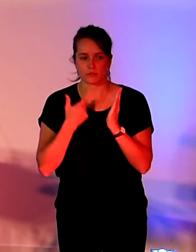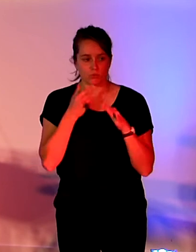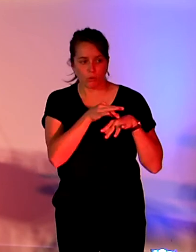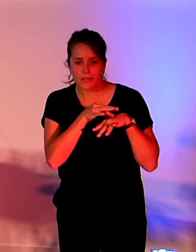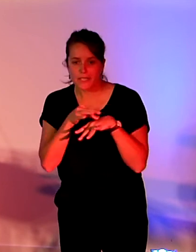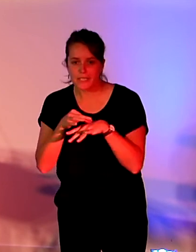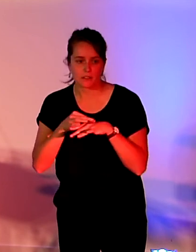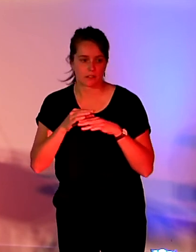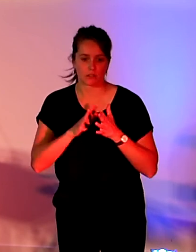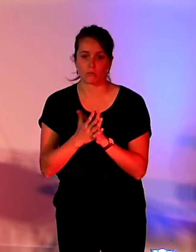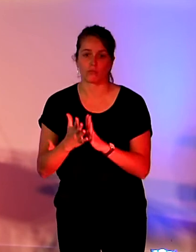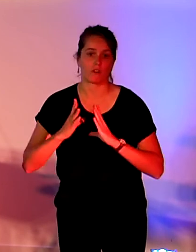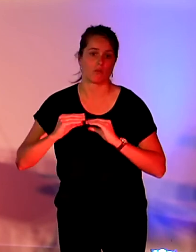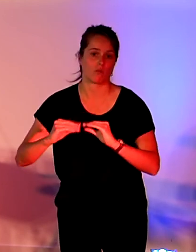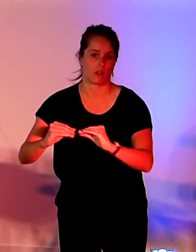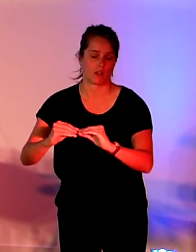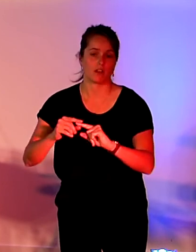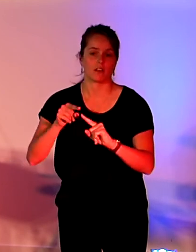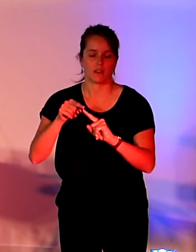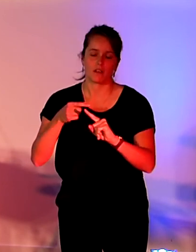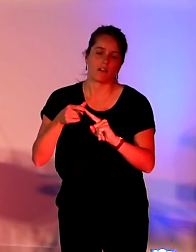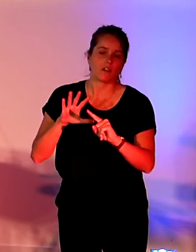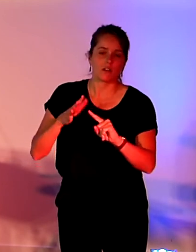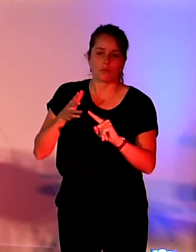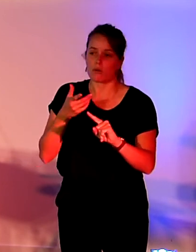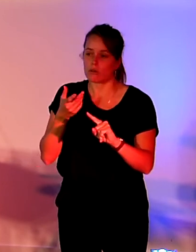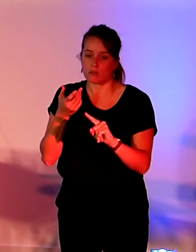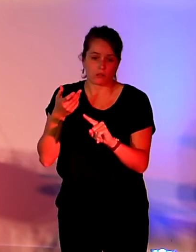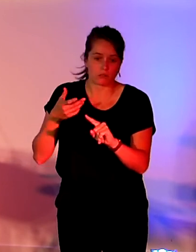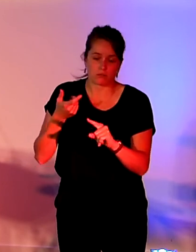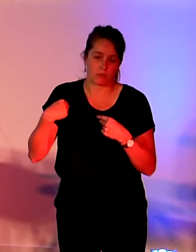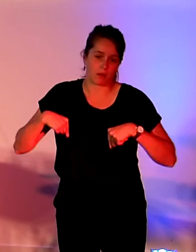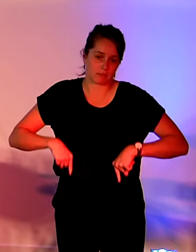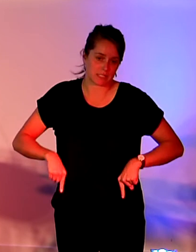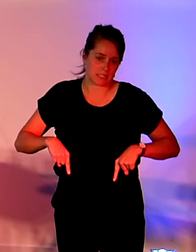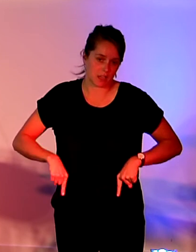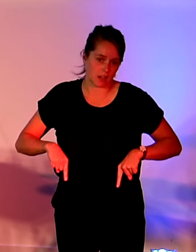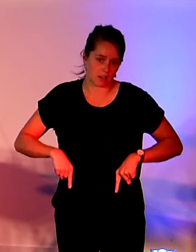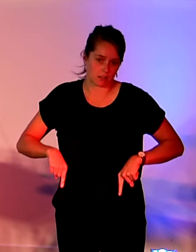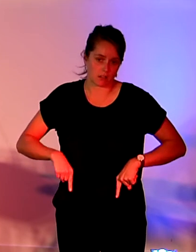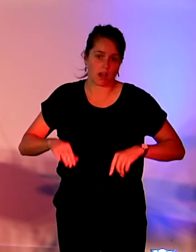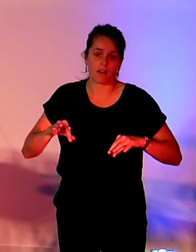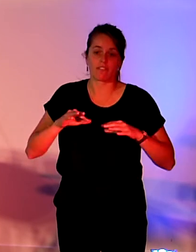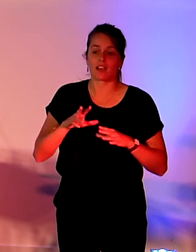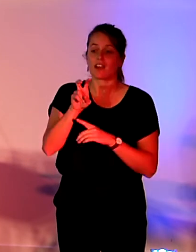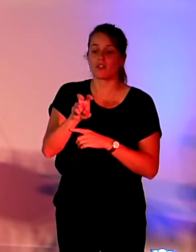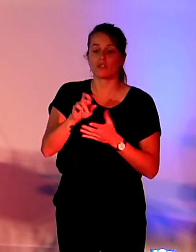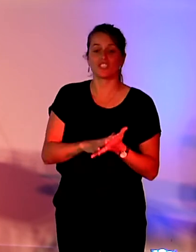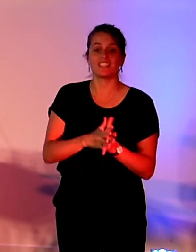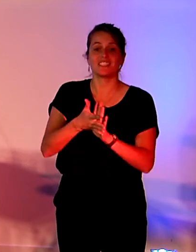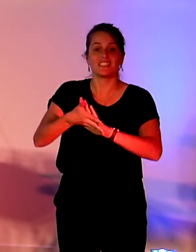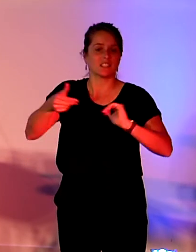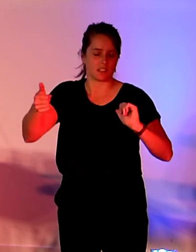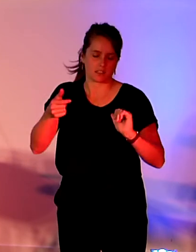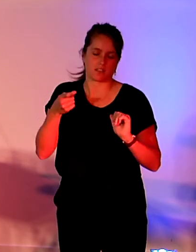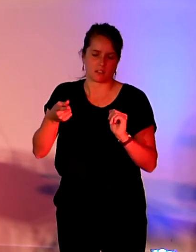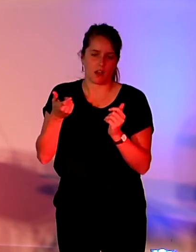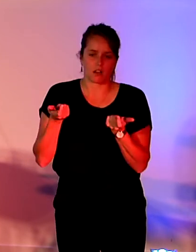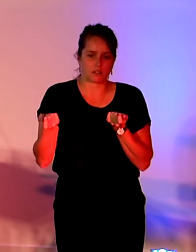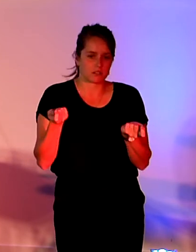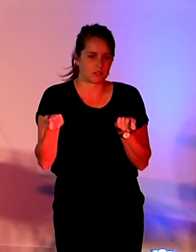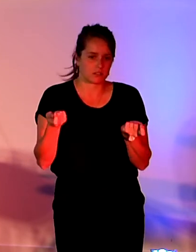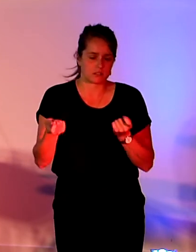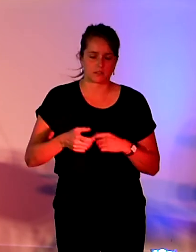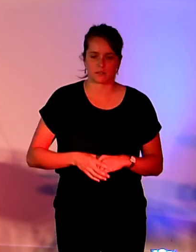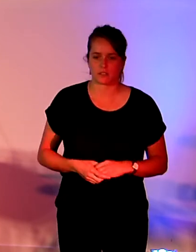pilotés par le ministère de la Transition écologique. Donc dans le cadre de la rédaction